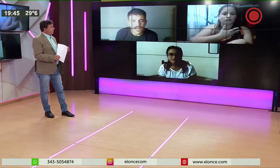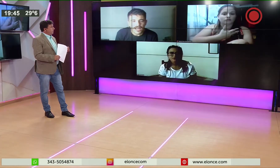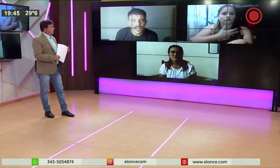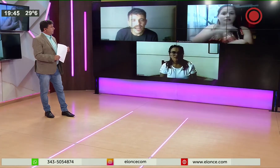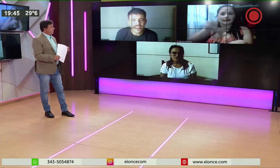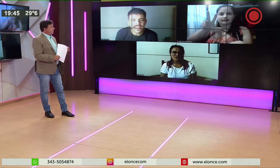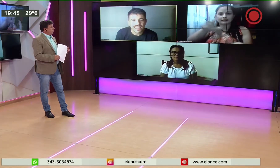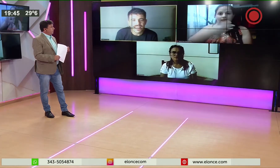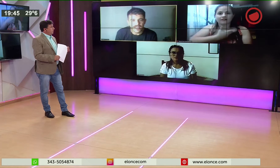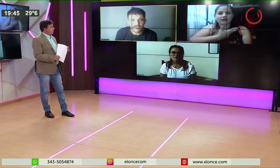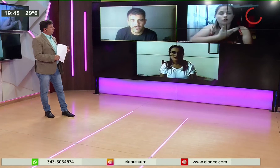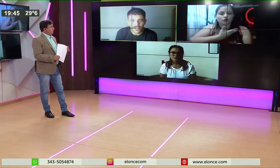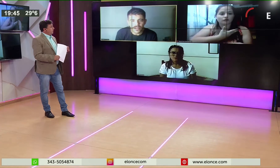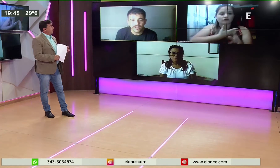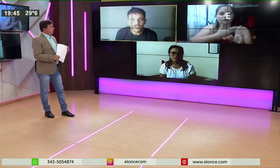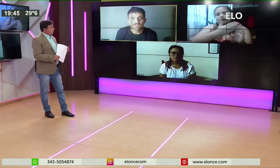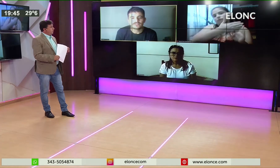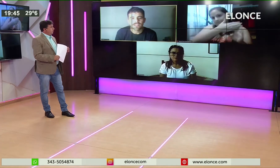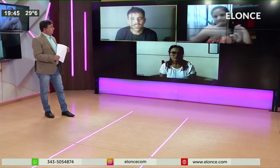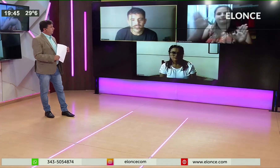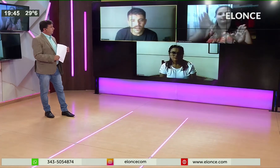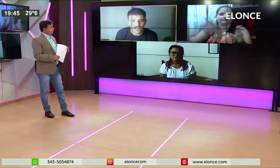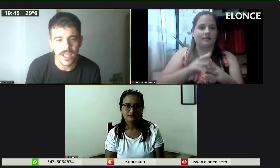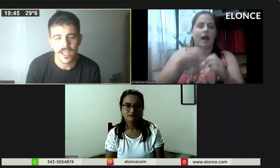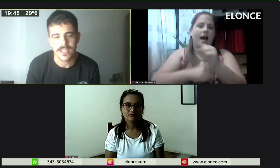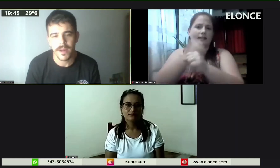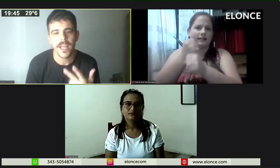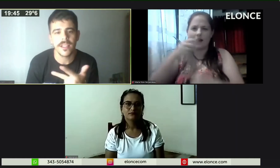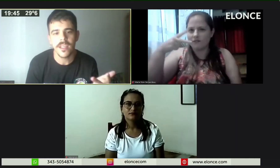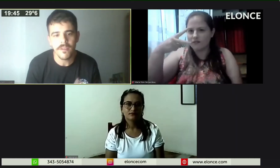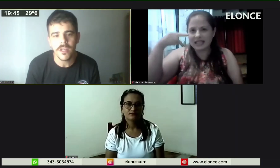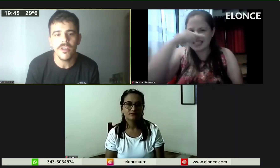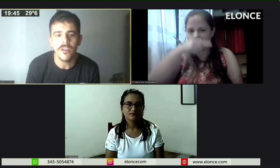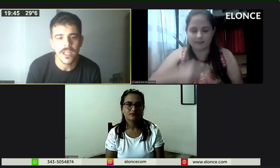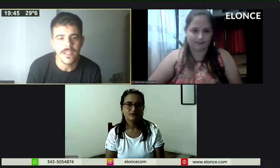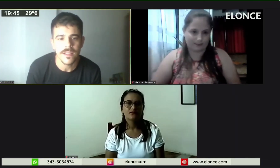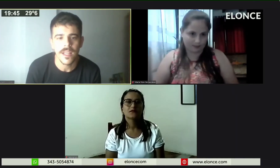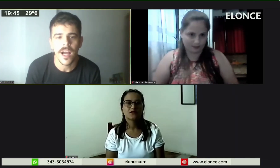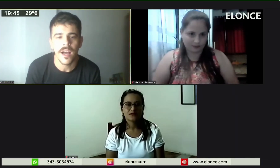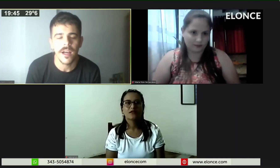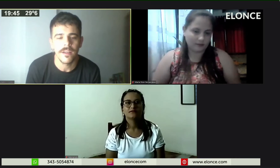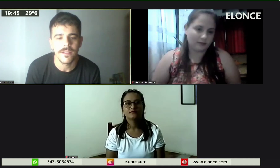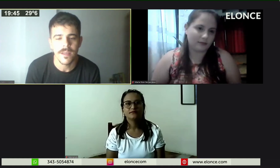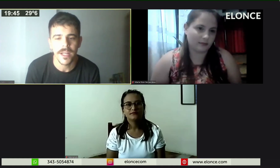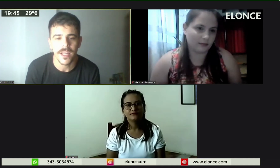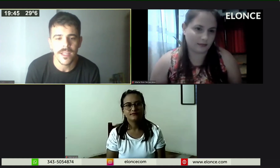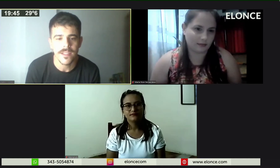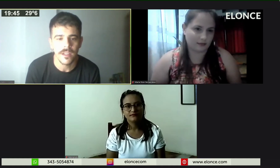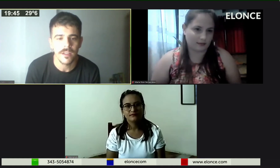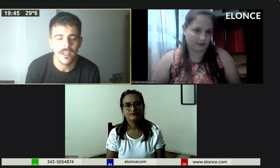El 3 de febrero, la semana del 3 de febrero es la semana que inician...